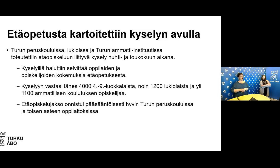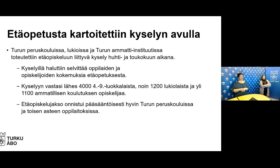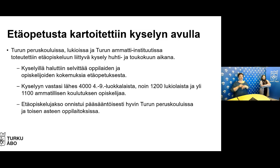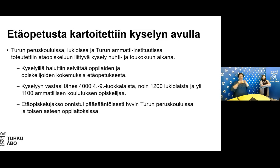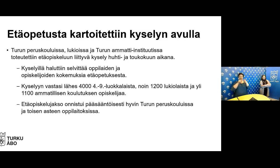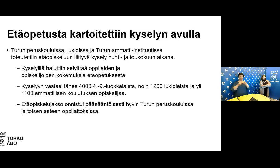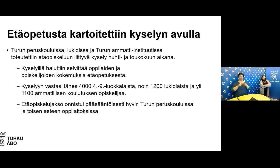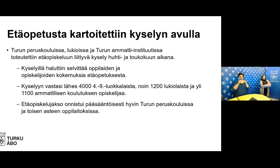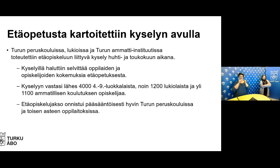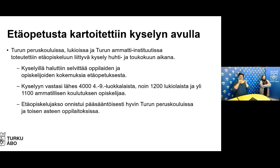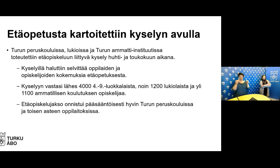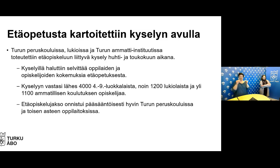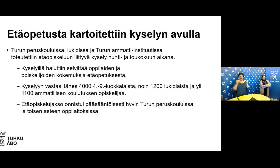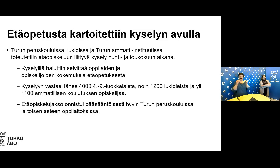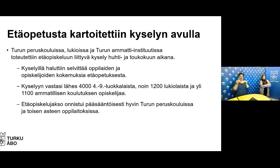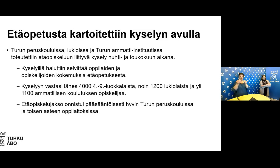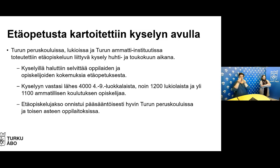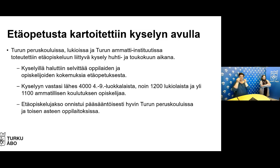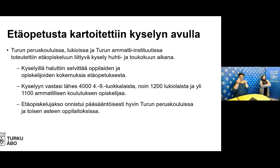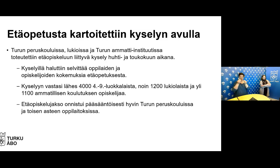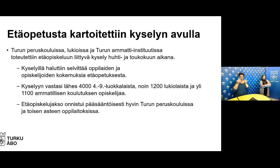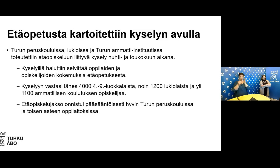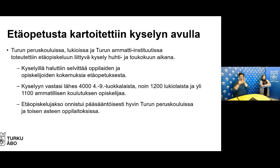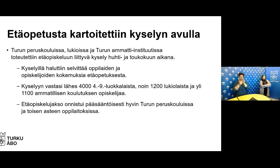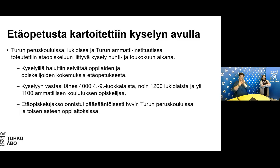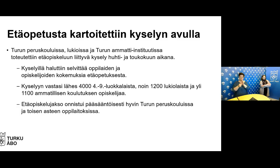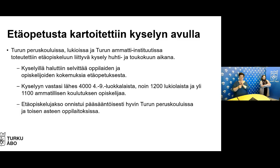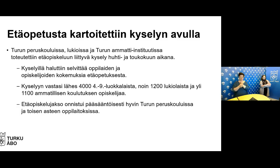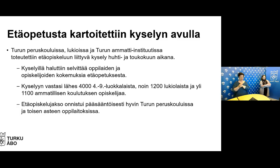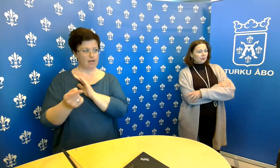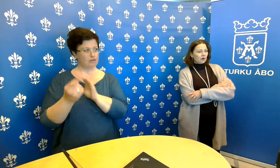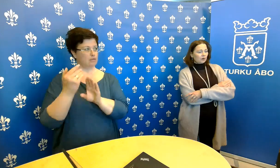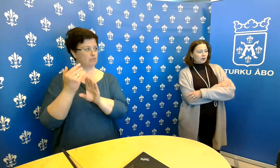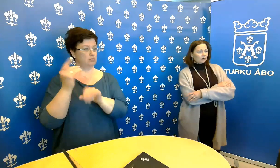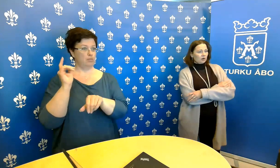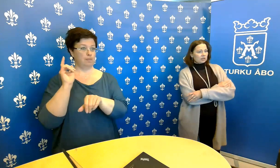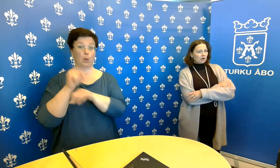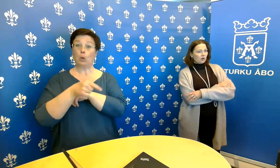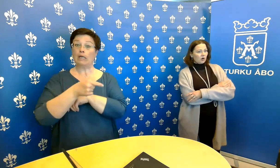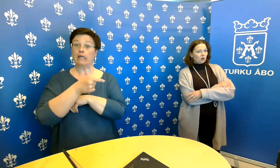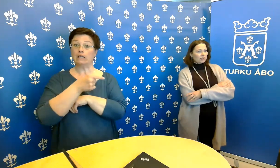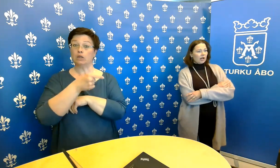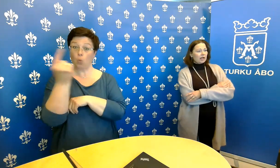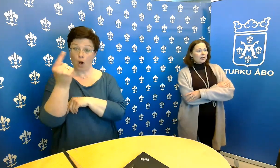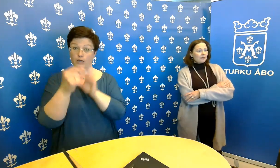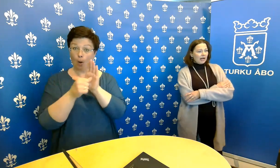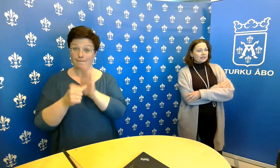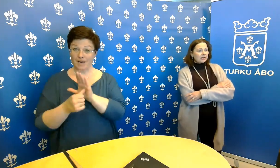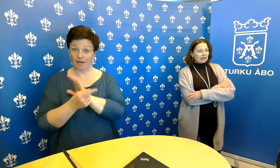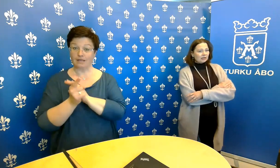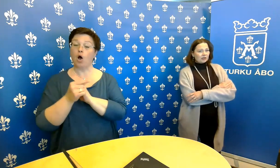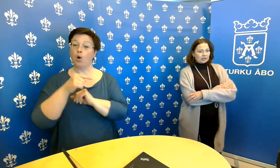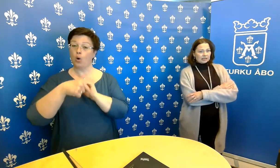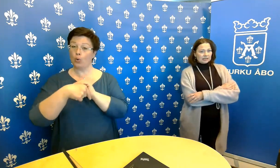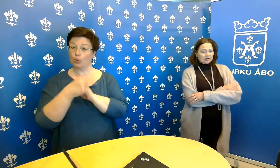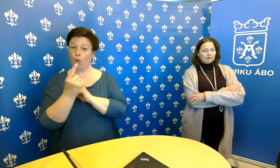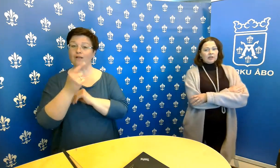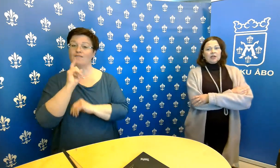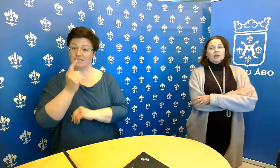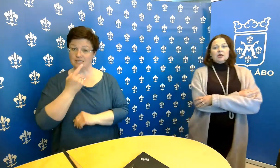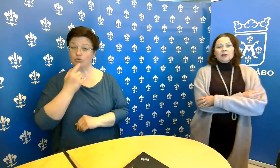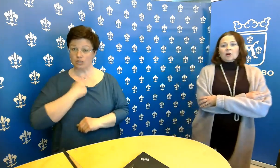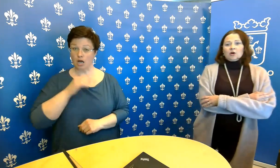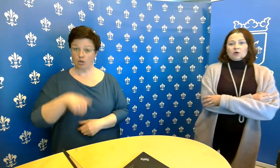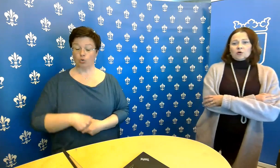Varsin kattava vastaus porukka tuossa on ollut. Pääsääntöisesti